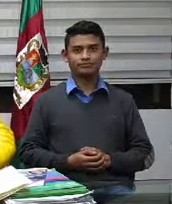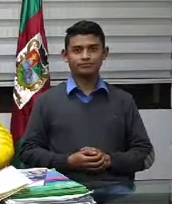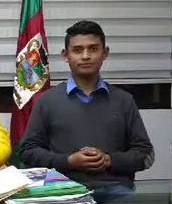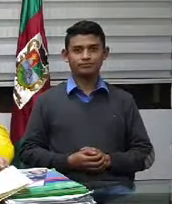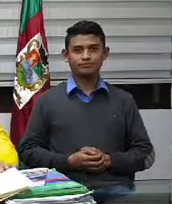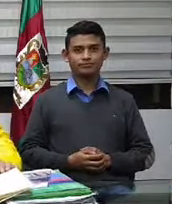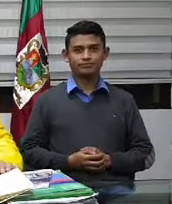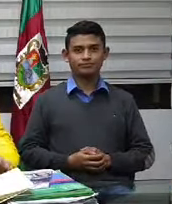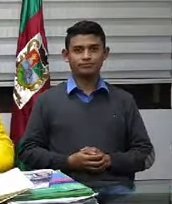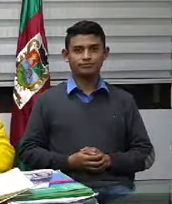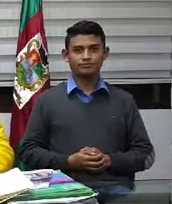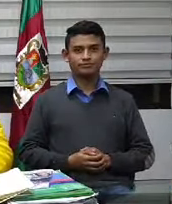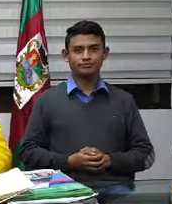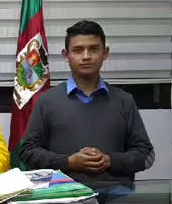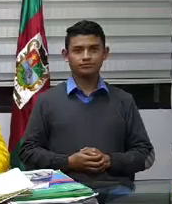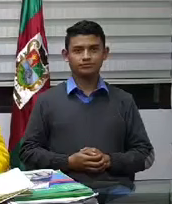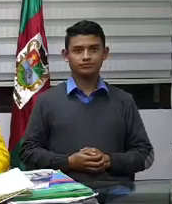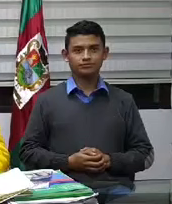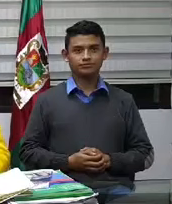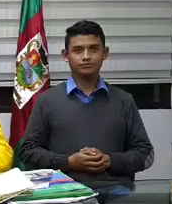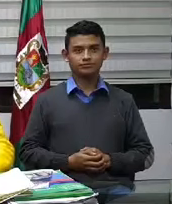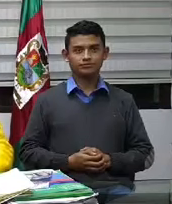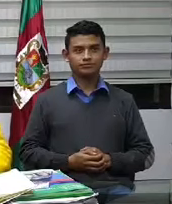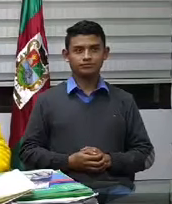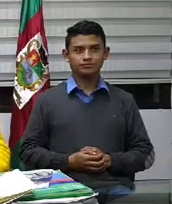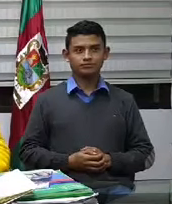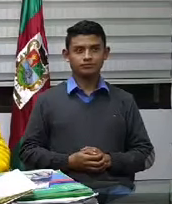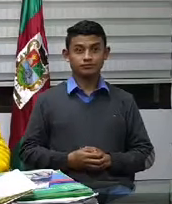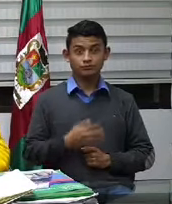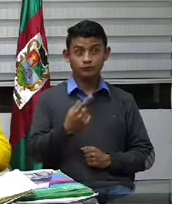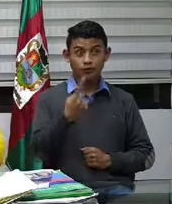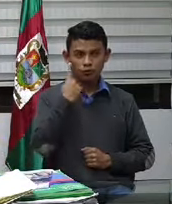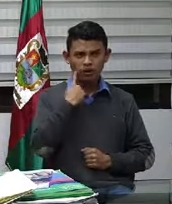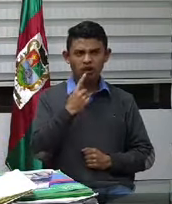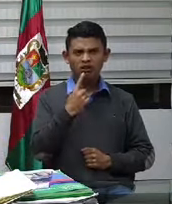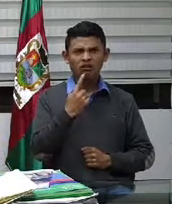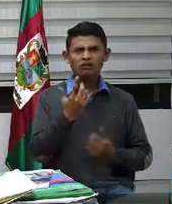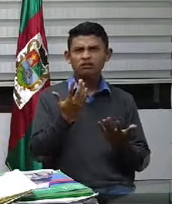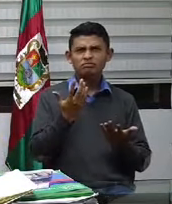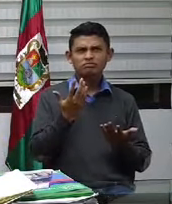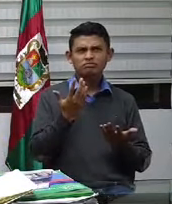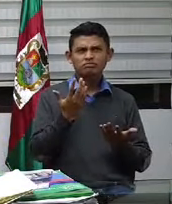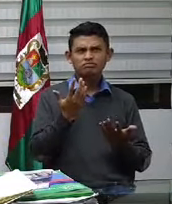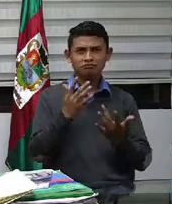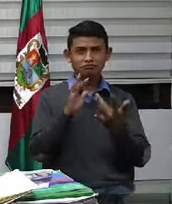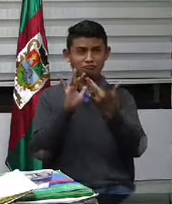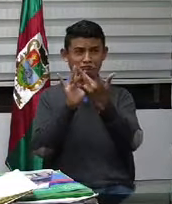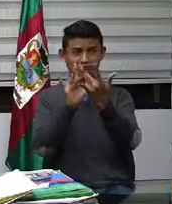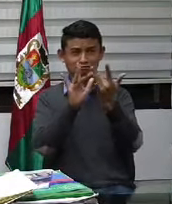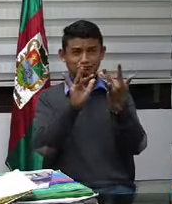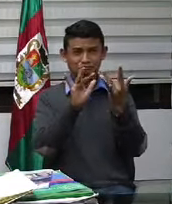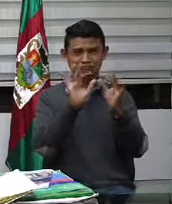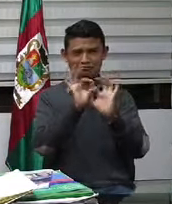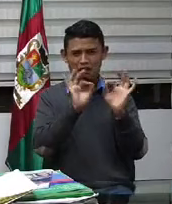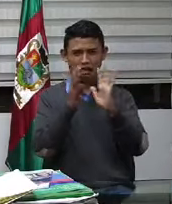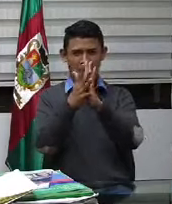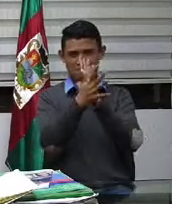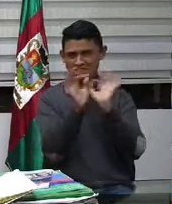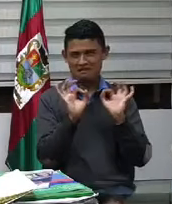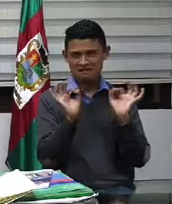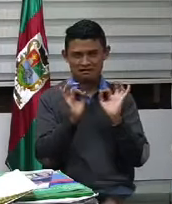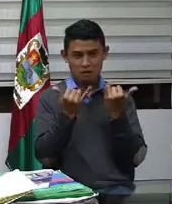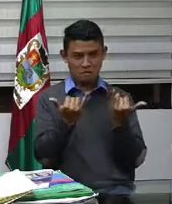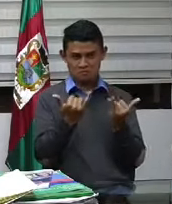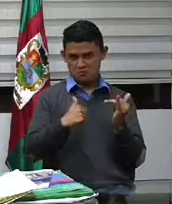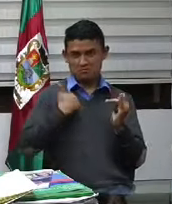Ya sea, bueno, un día que no me conectaba con ustedes, pues el día de ayer ya. Y